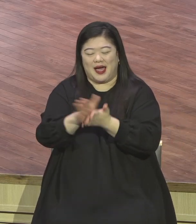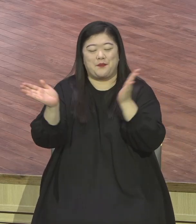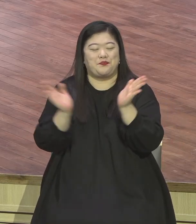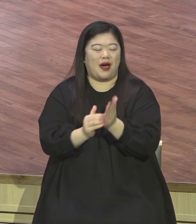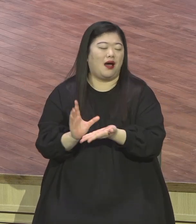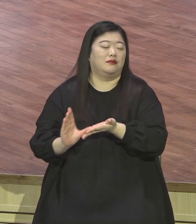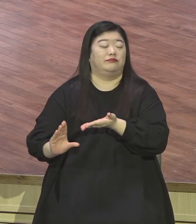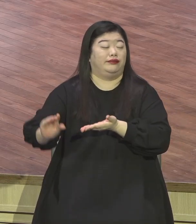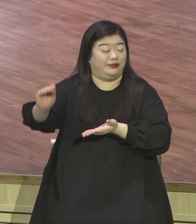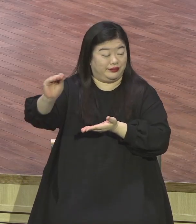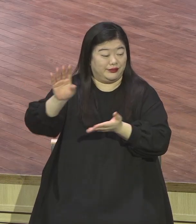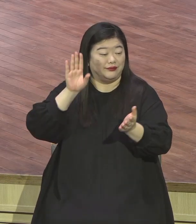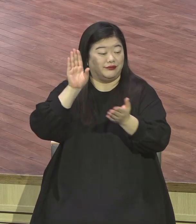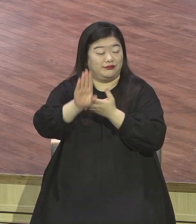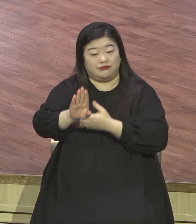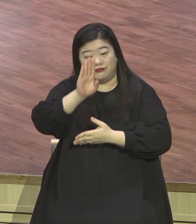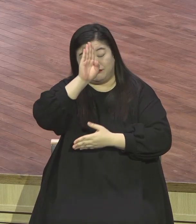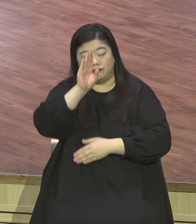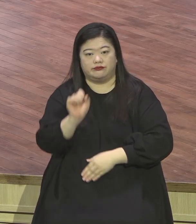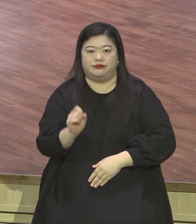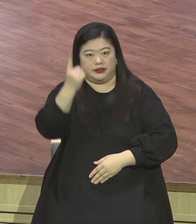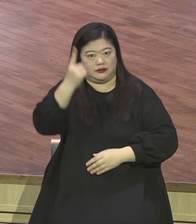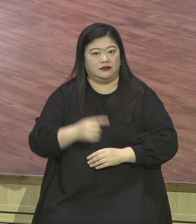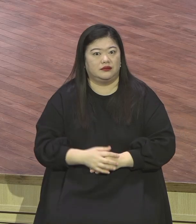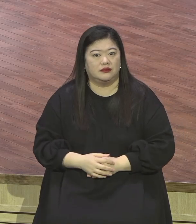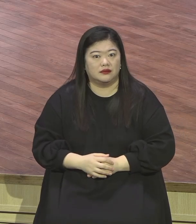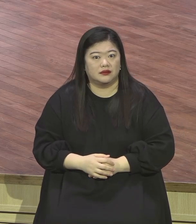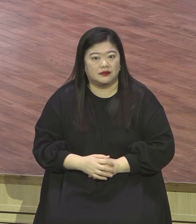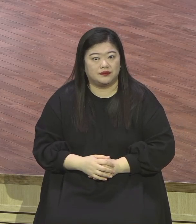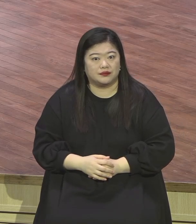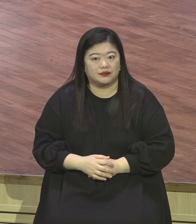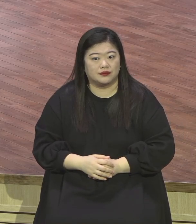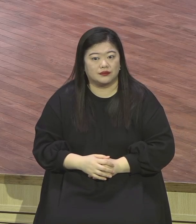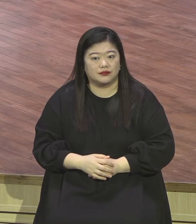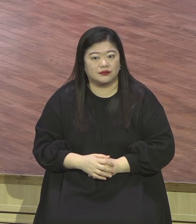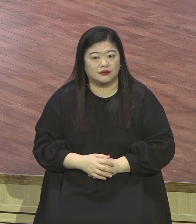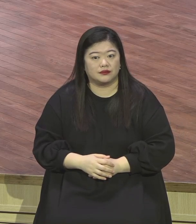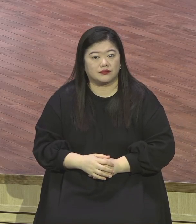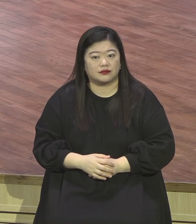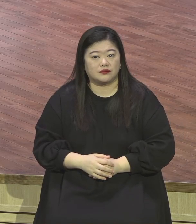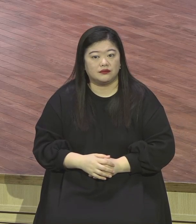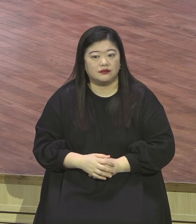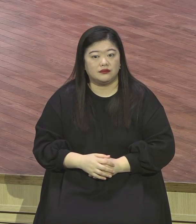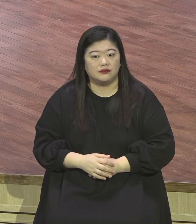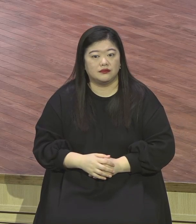문제는 한 자원봉사자 중에서 본인이